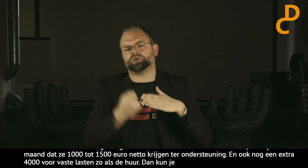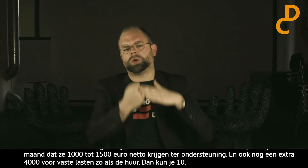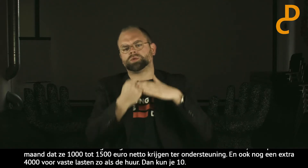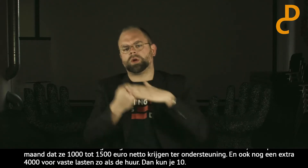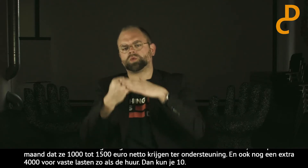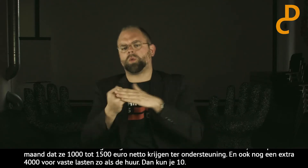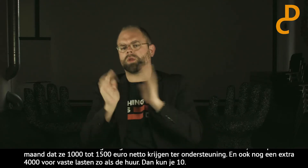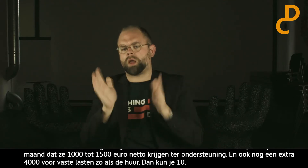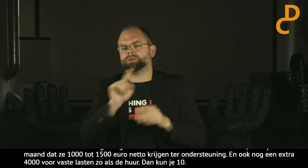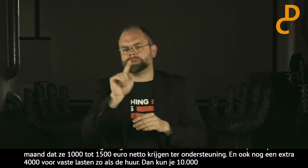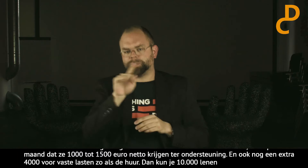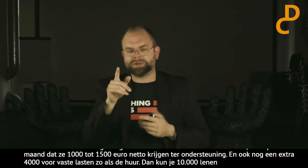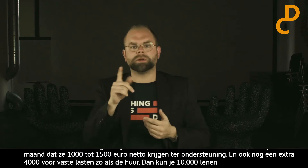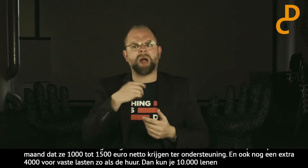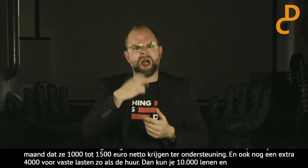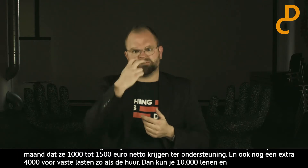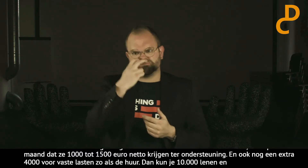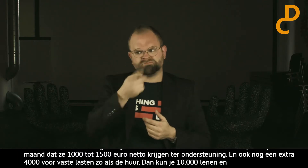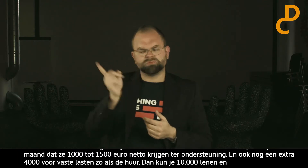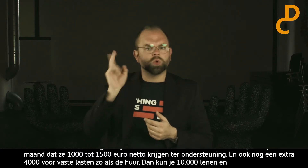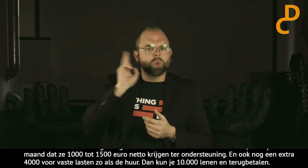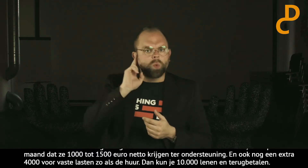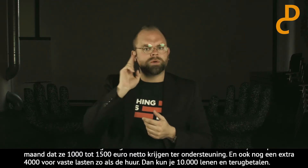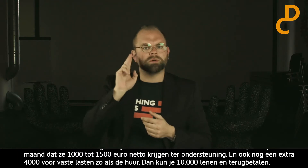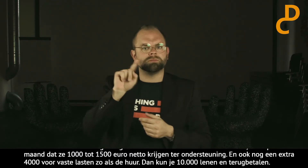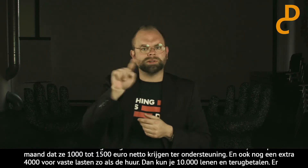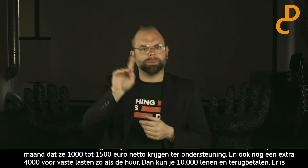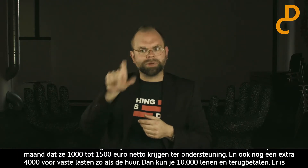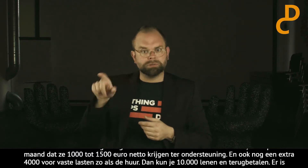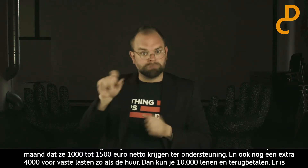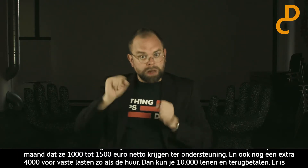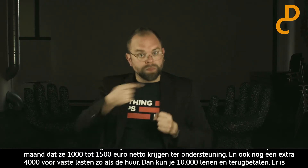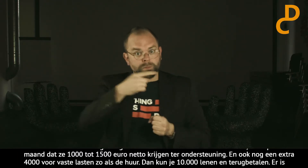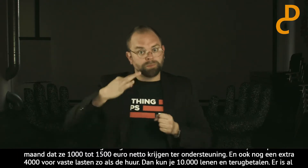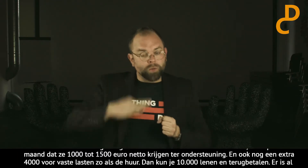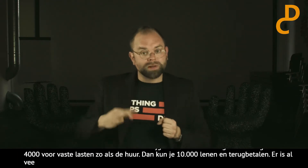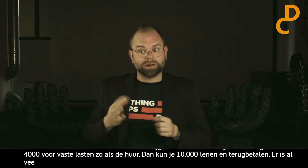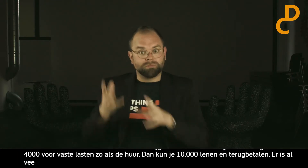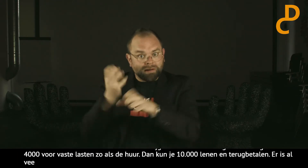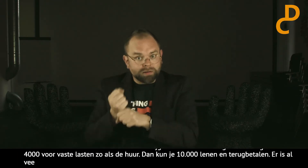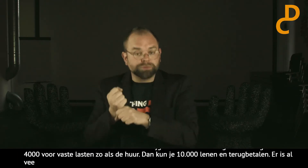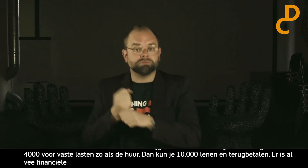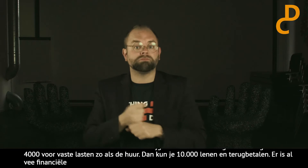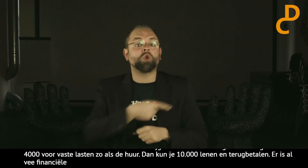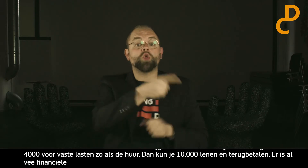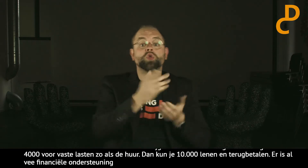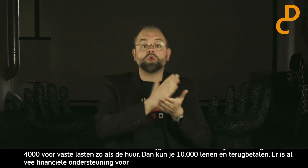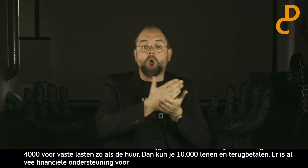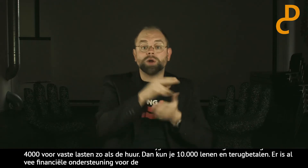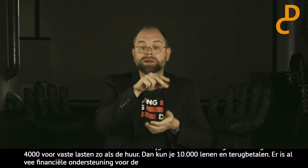terug betalen. Dus er is al veel financiële ondersteuning voor de ZZP'ers. Maar ik ben wel benieuwd voor de doven ZZP'ers of